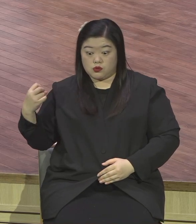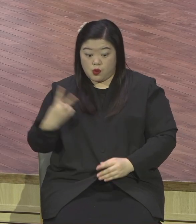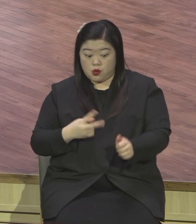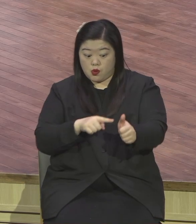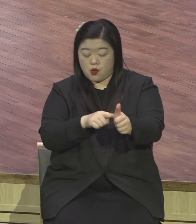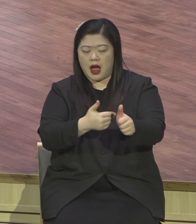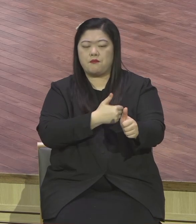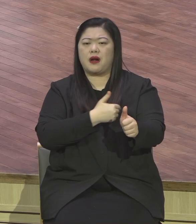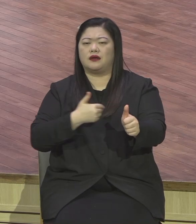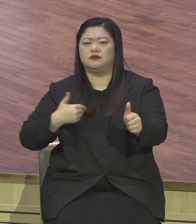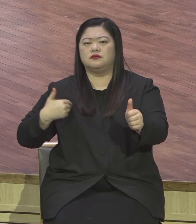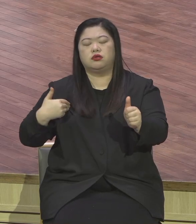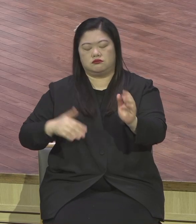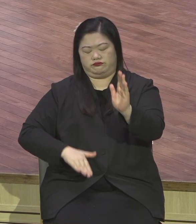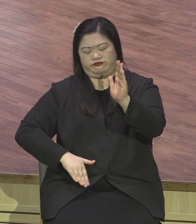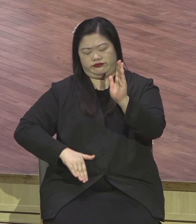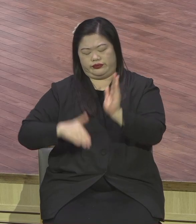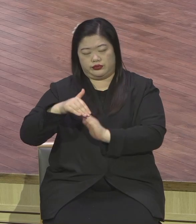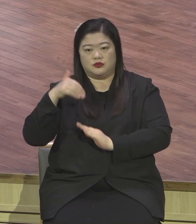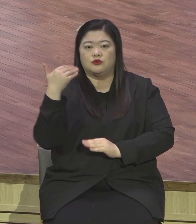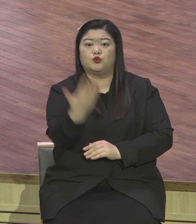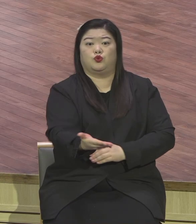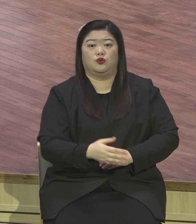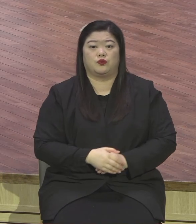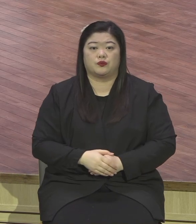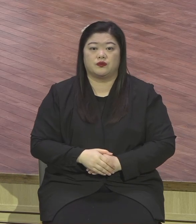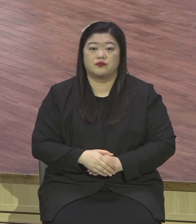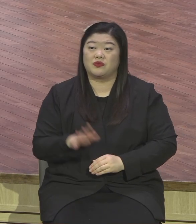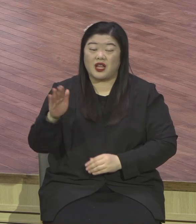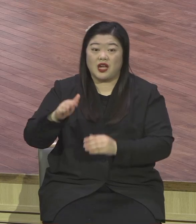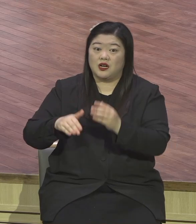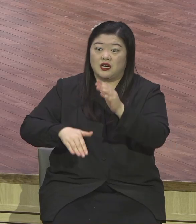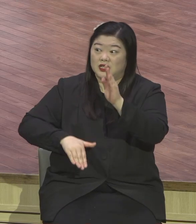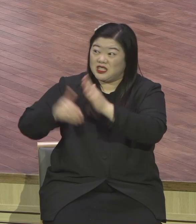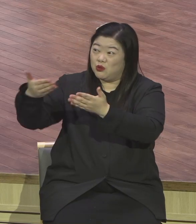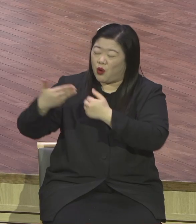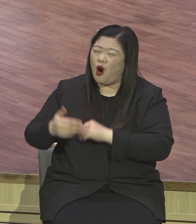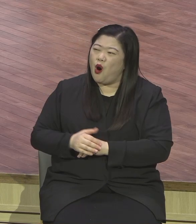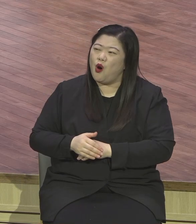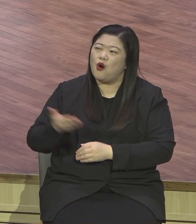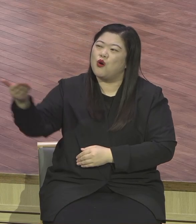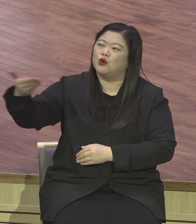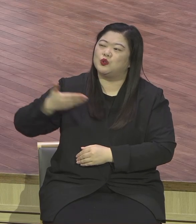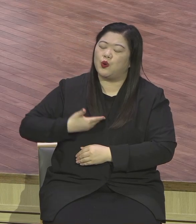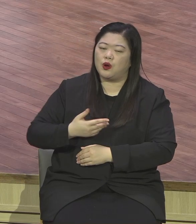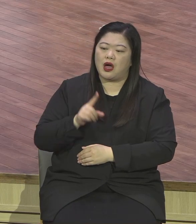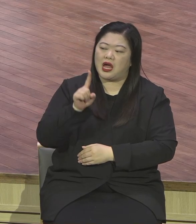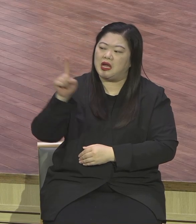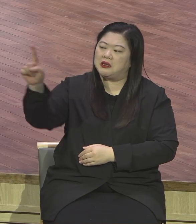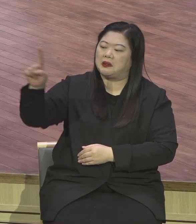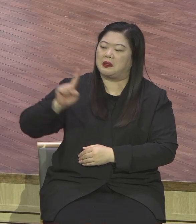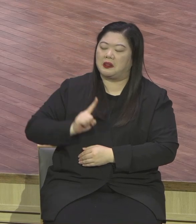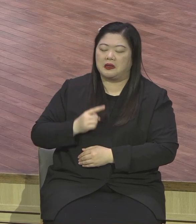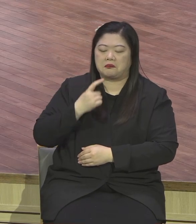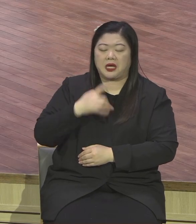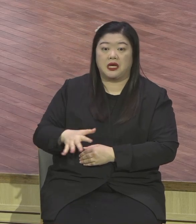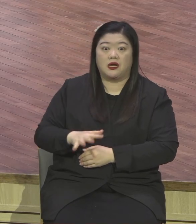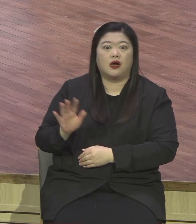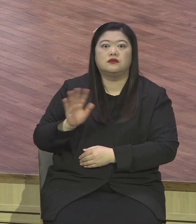만족하도록. 이 하나님이세요. 이 하나님은 저는 처음하고 사는 목사라니까요. 더 달랄 게 없어요.